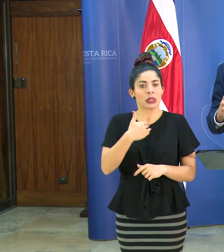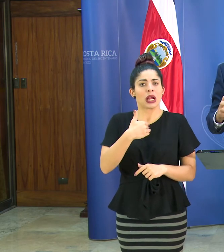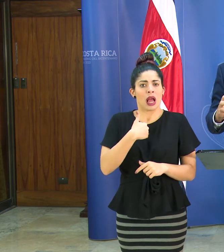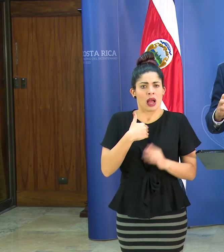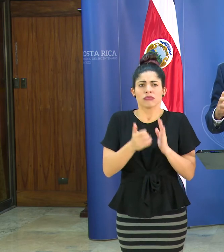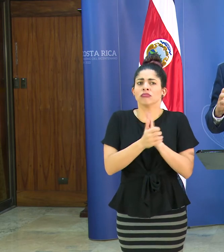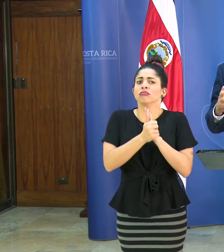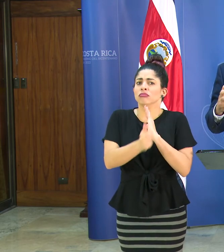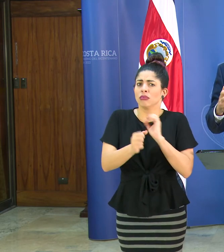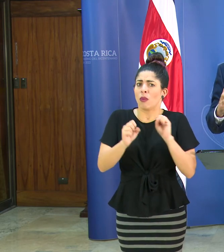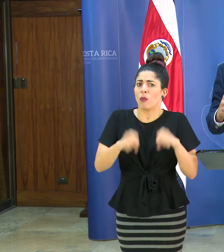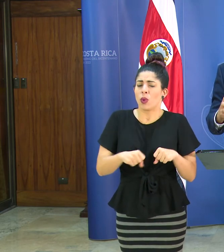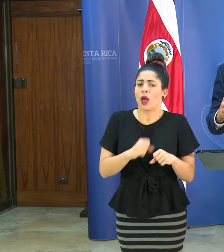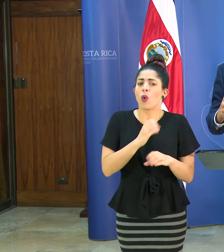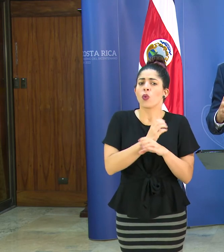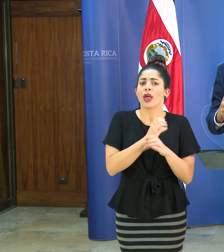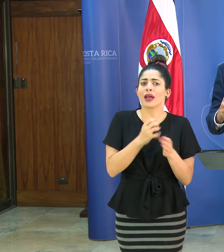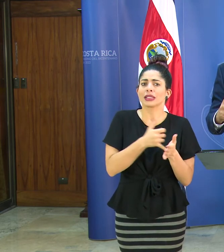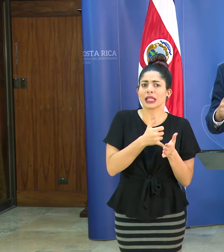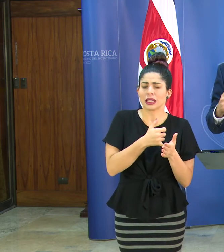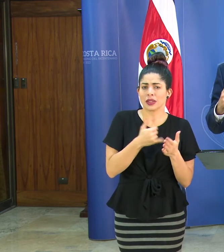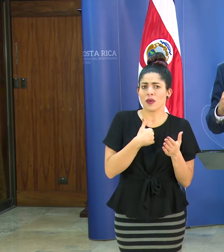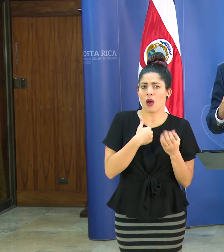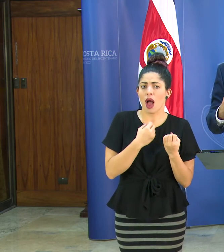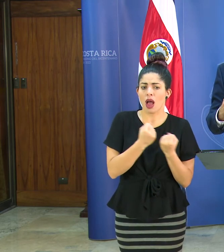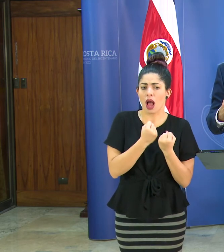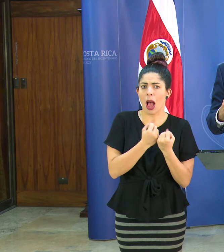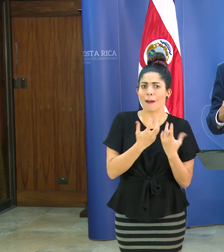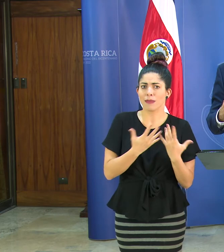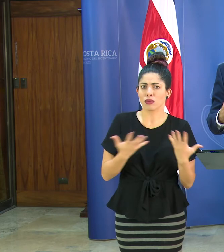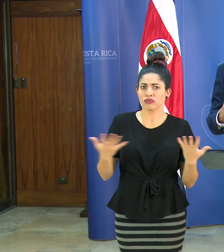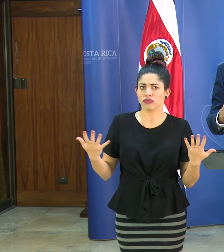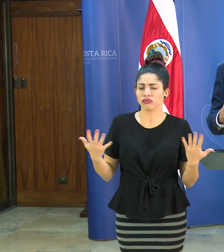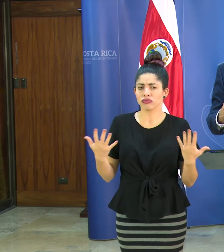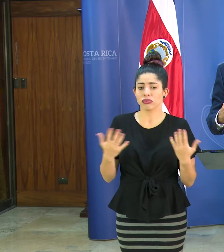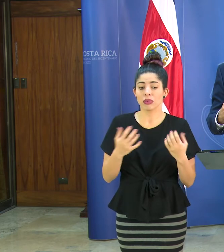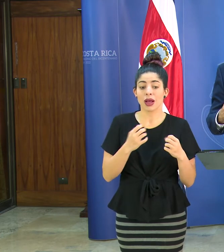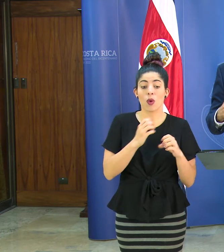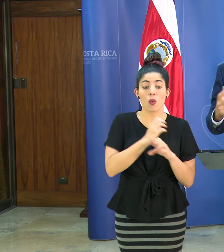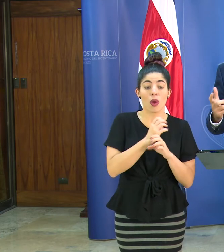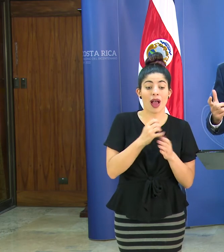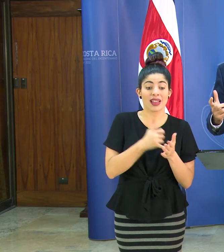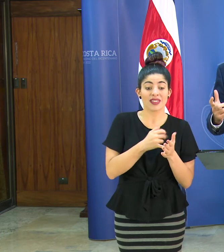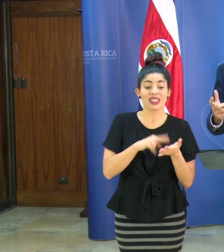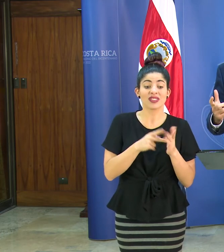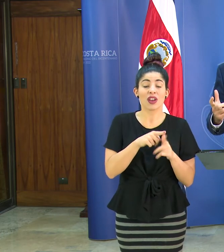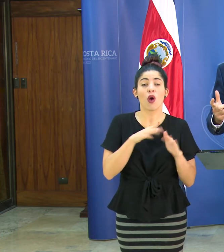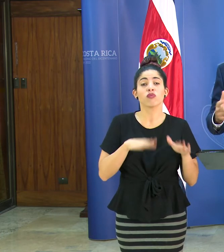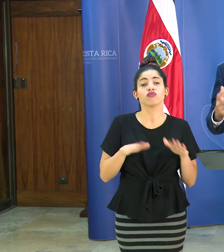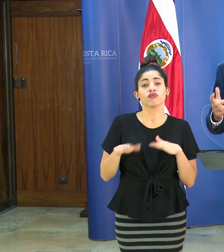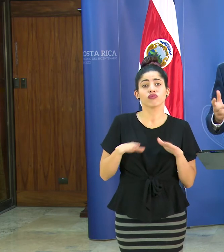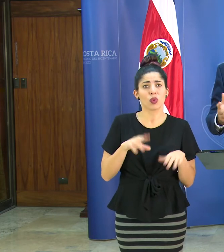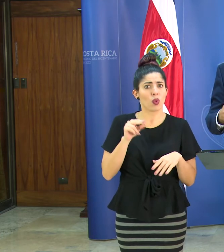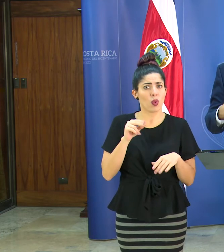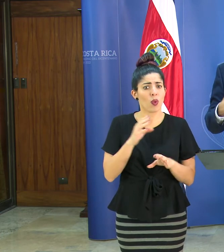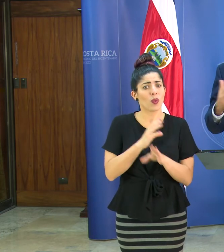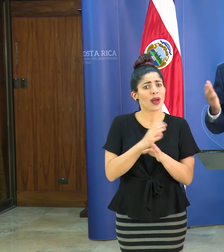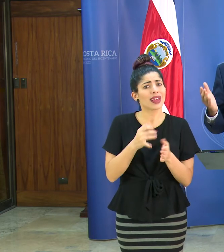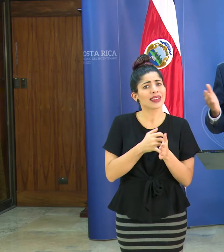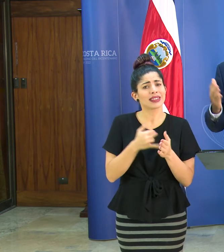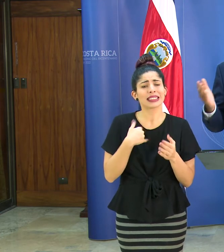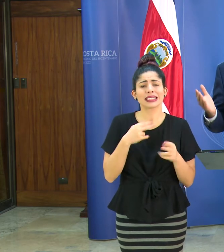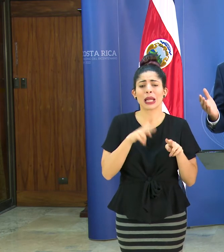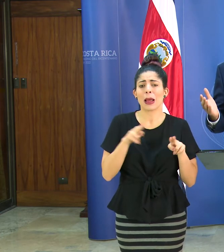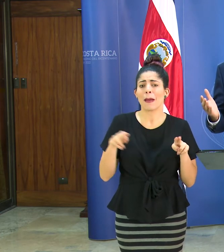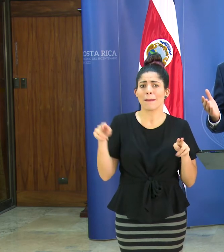capacidad de cuidados intensivos esa capacidad de cuidados intensivos no es que está ociosa o los cuidados intensivos tienen